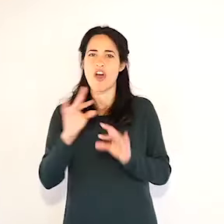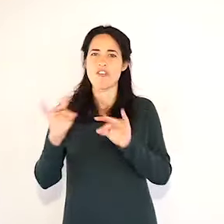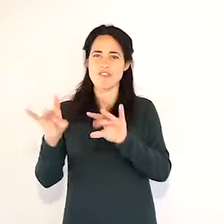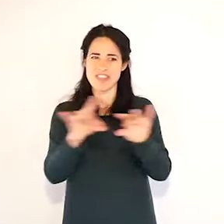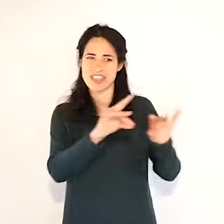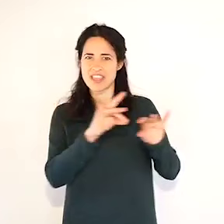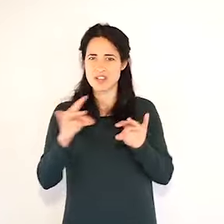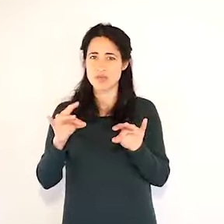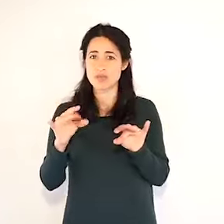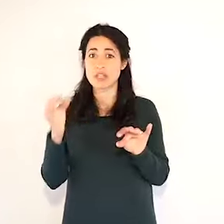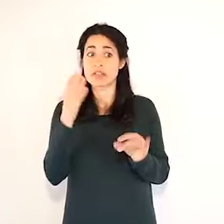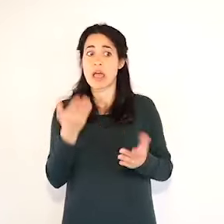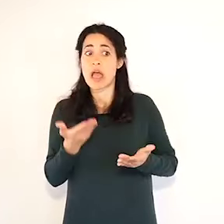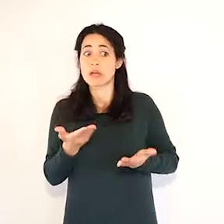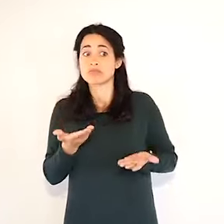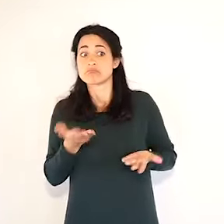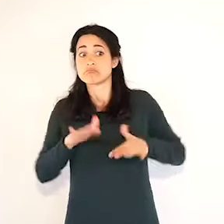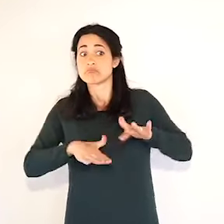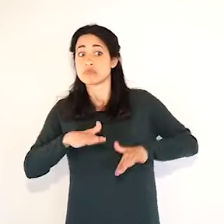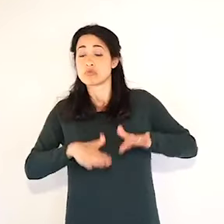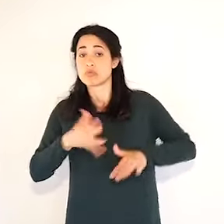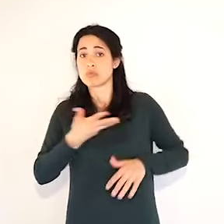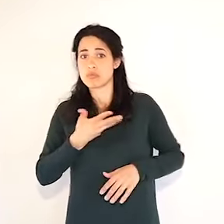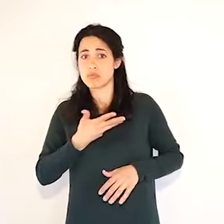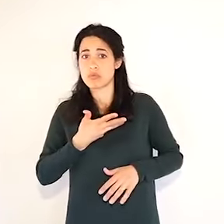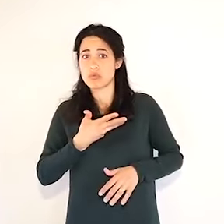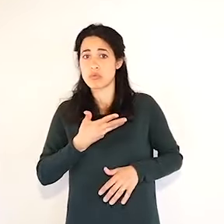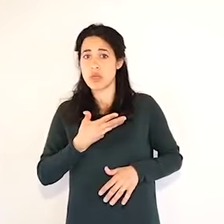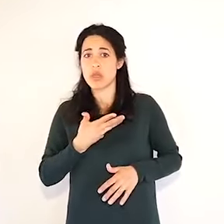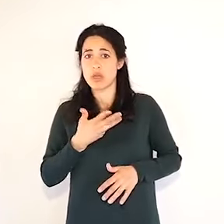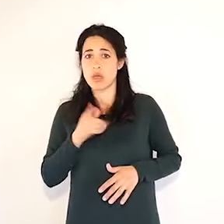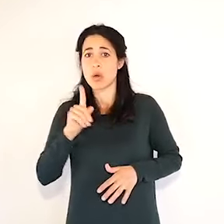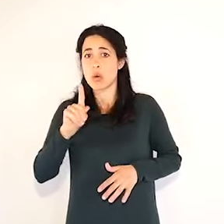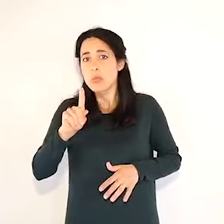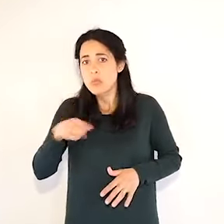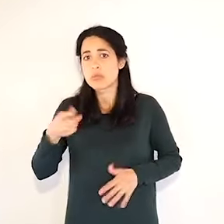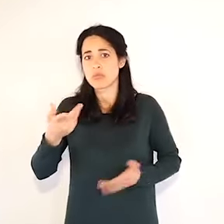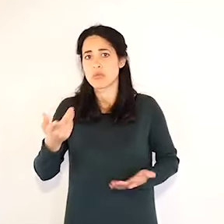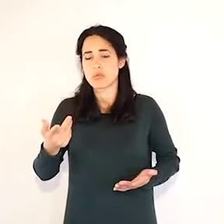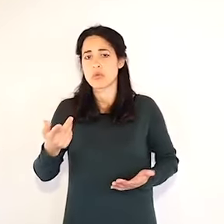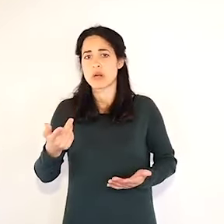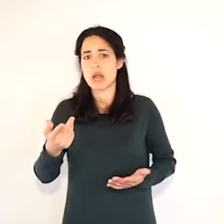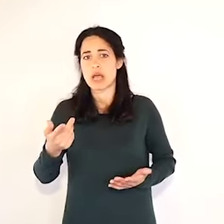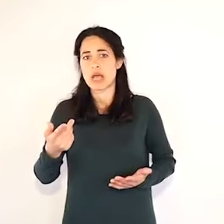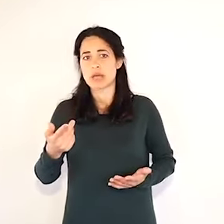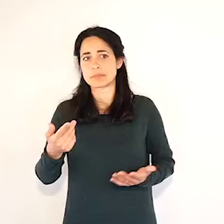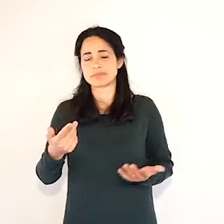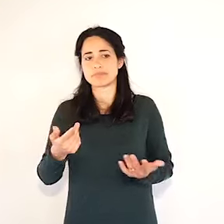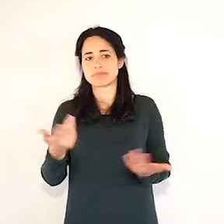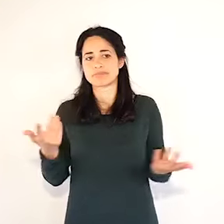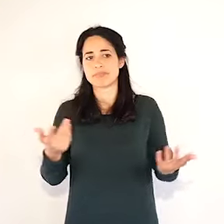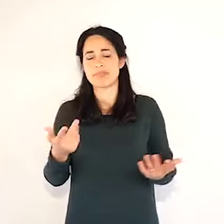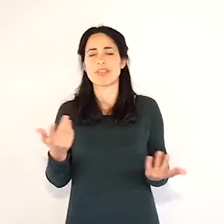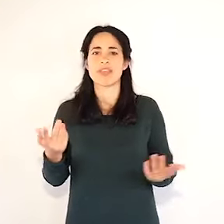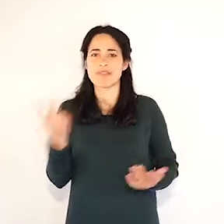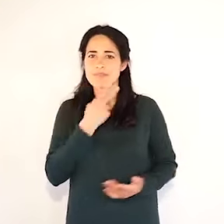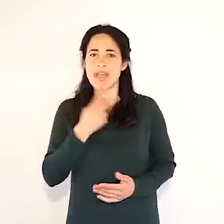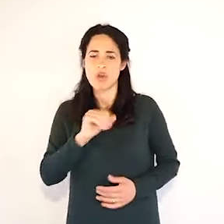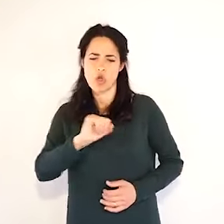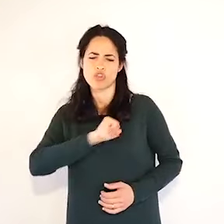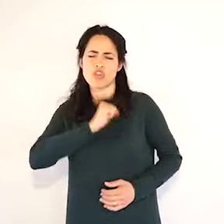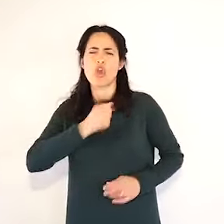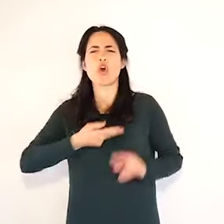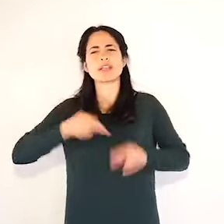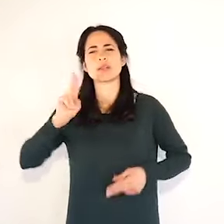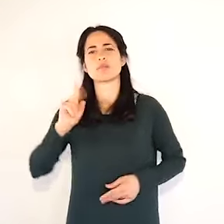cosa che fa più, che provoca più dolore è il fatto che non si possono salutare